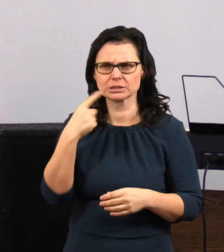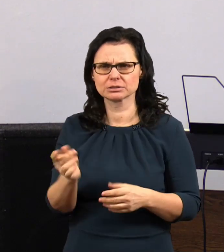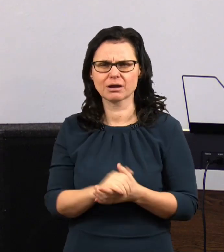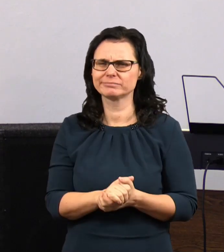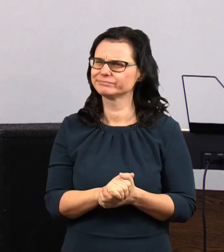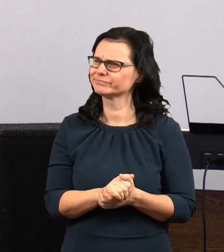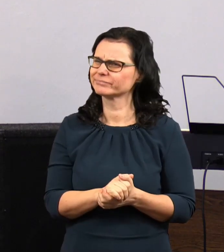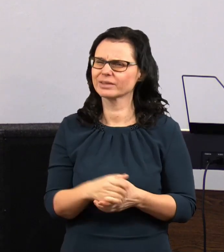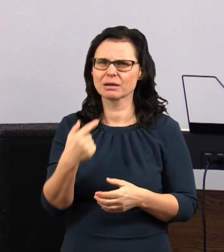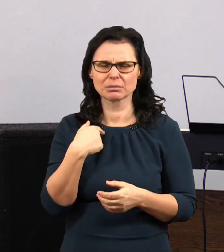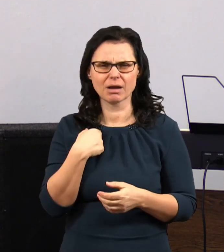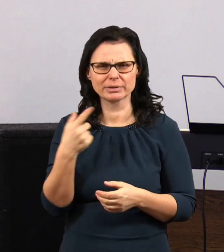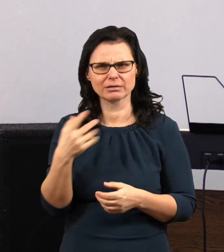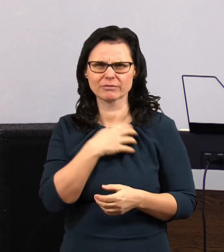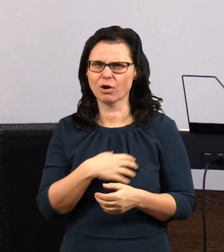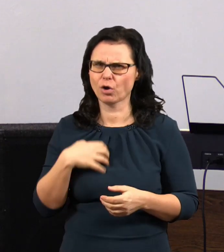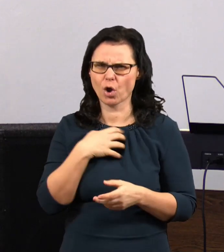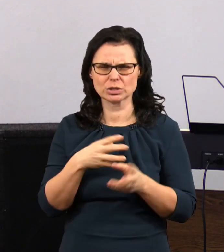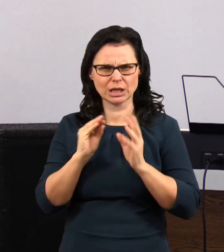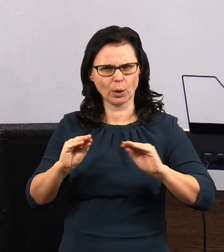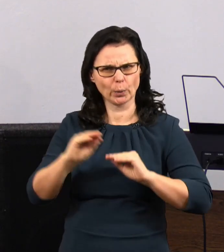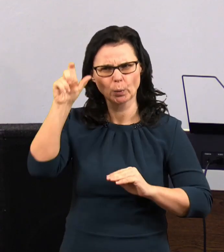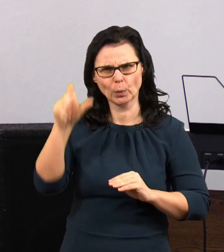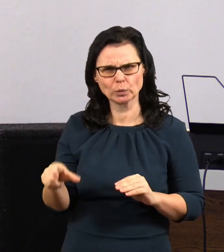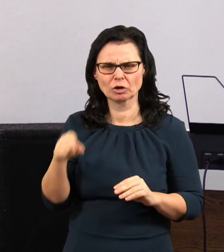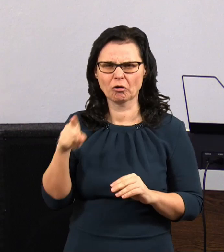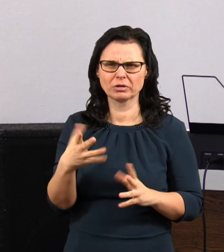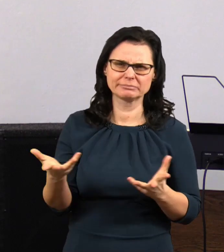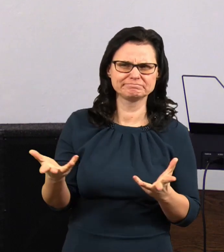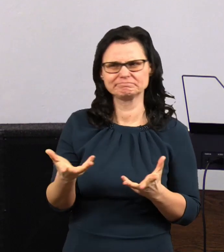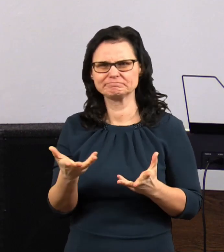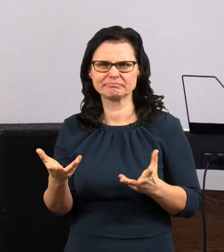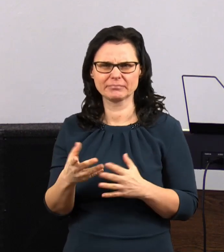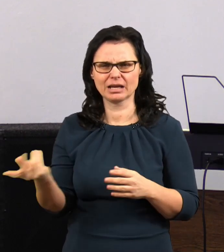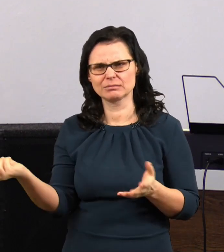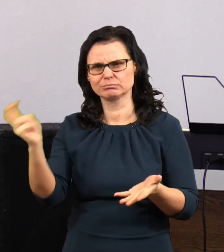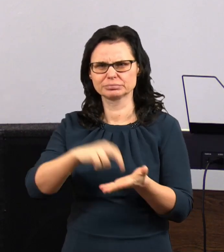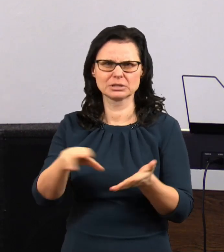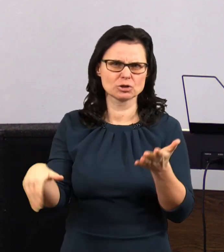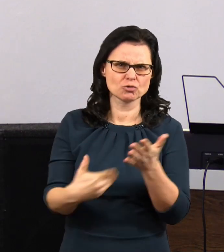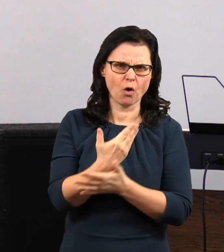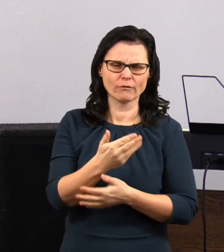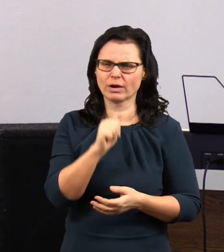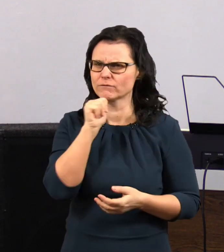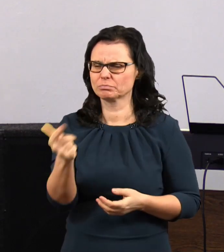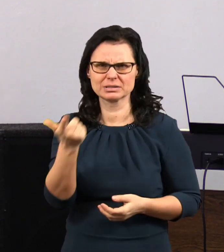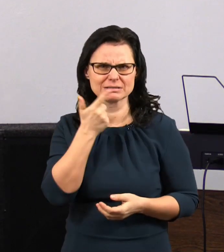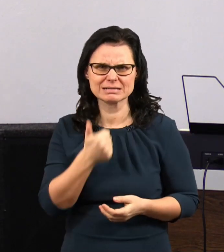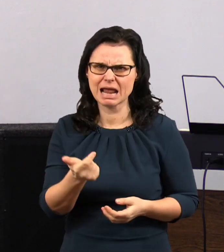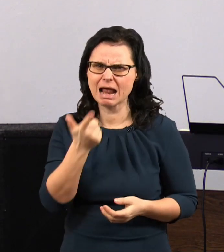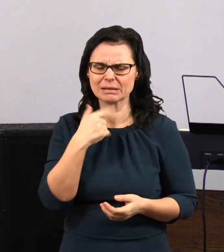my máme takového hrozného učitele, on je takový, on přišel nový a mě nám se vůbec nelíbí,